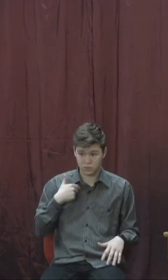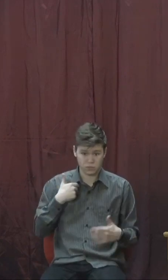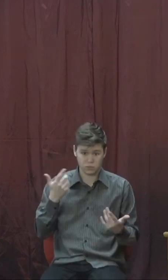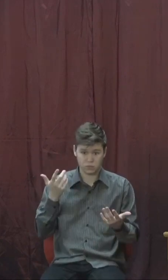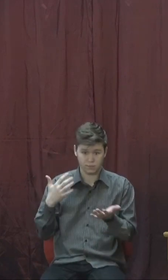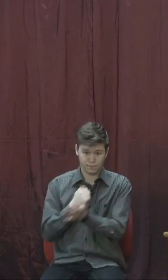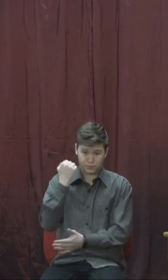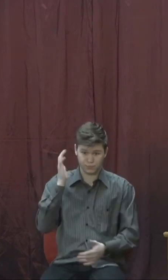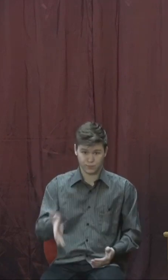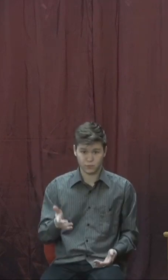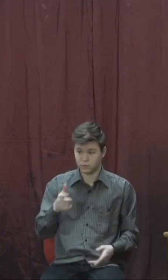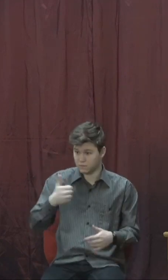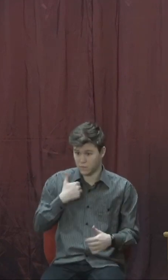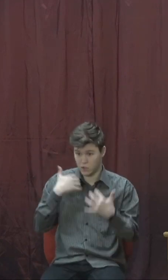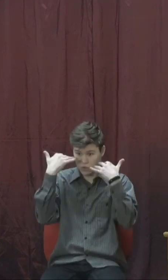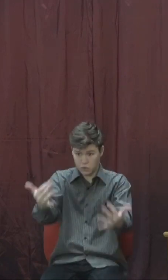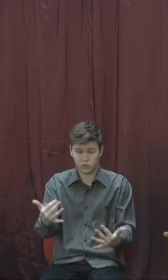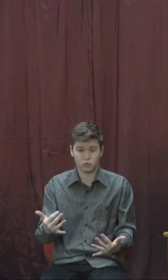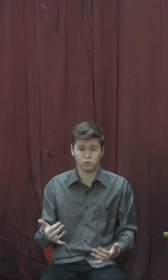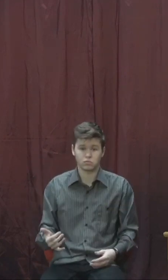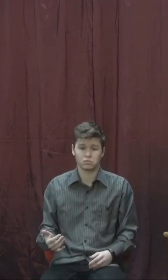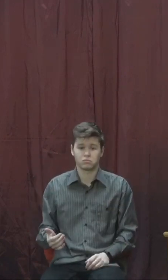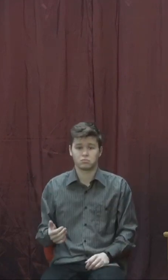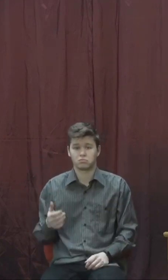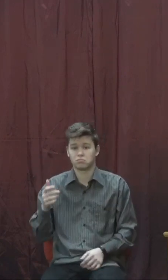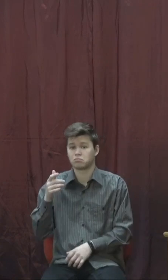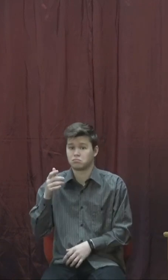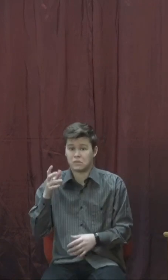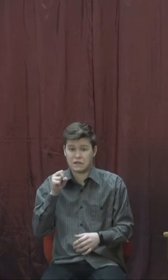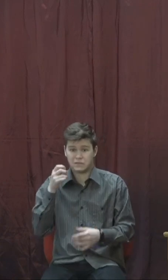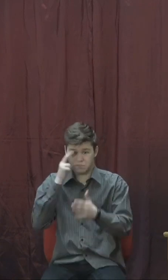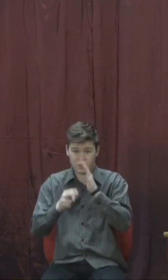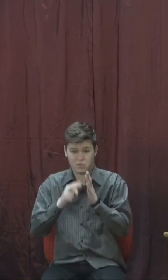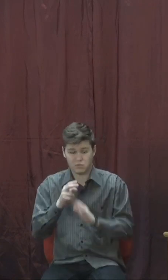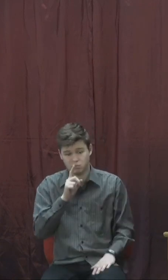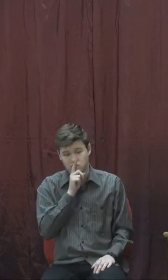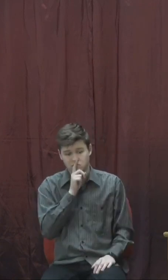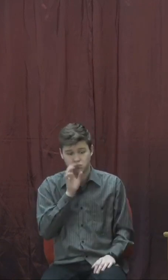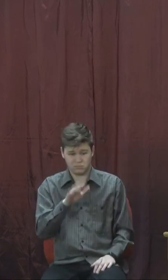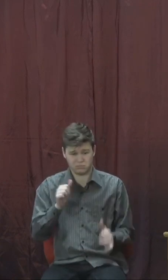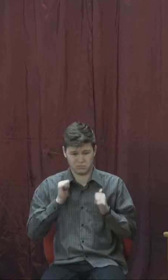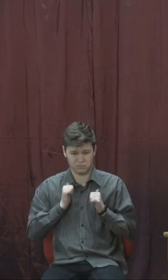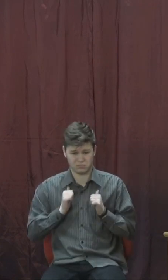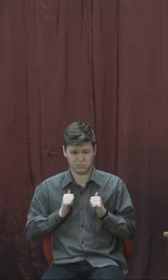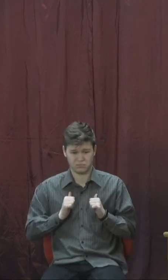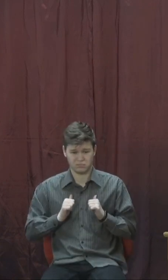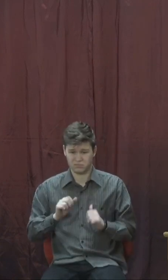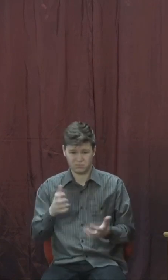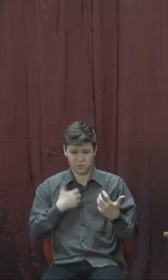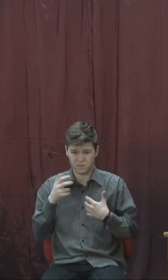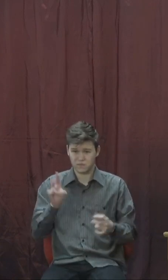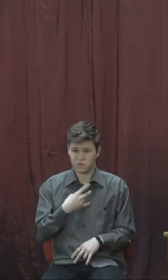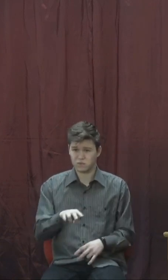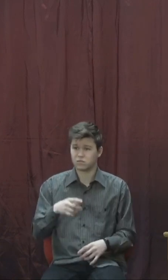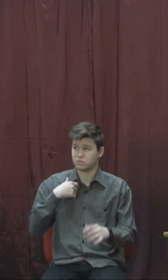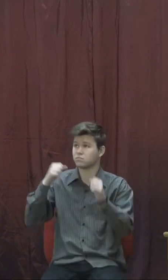робити? Він каже, не переживай. Тих, що з нами, більше, ніж тих, що з ними. І він молиться, відкривається очі,